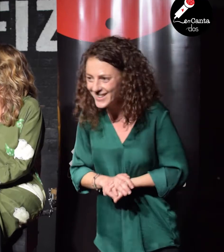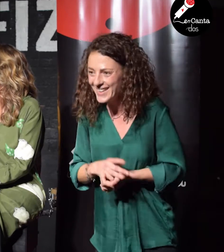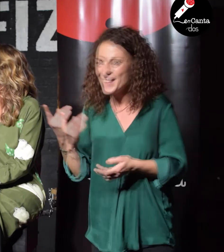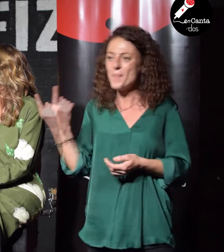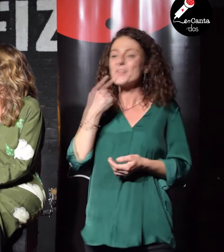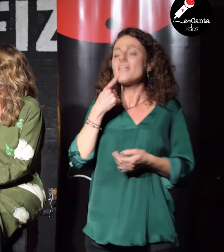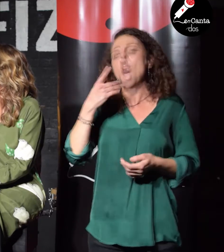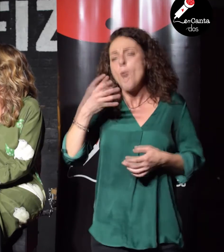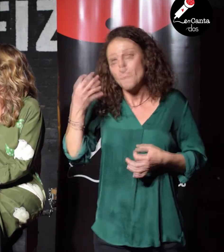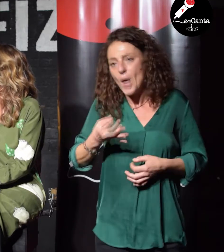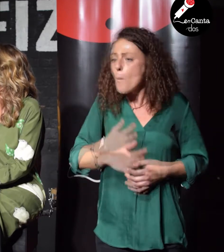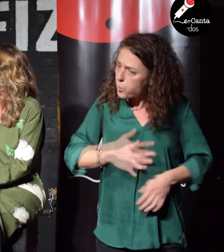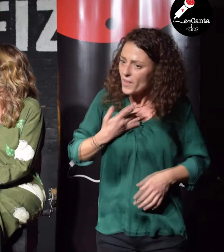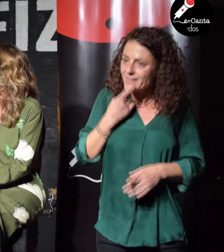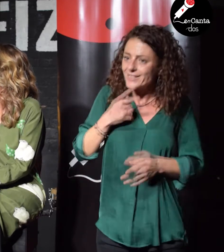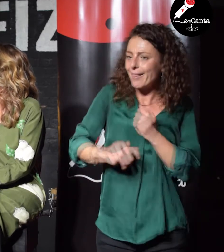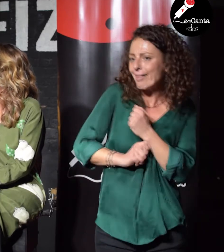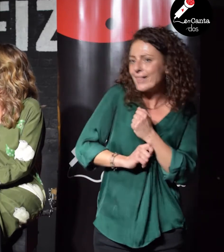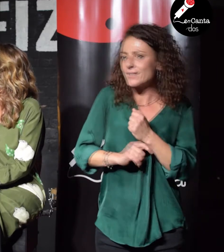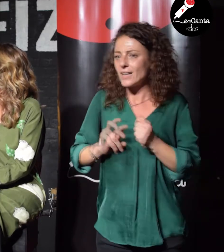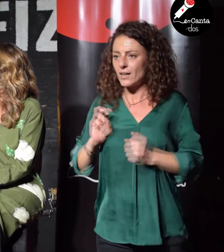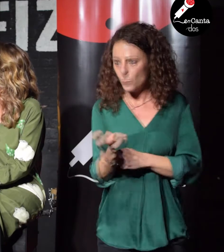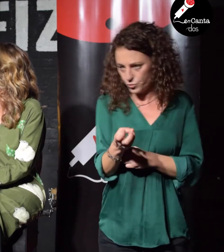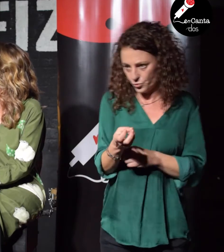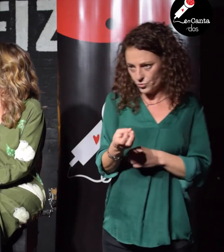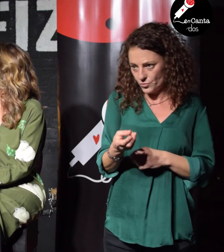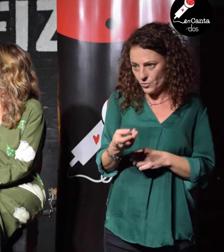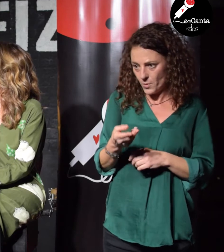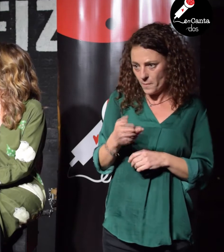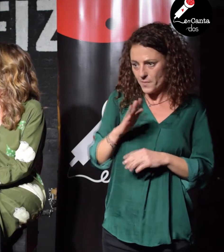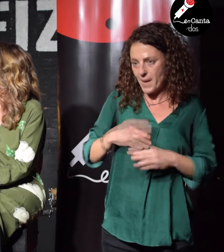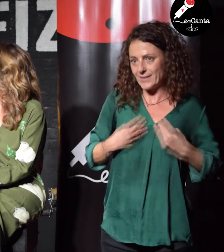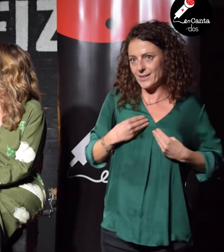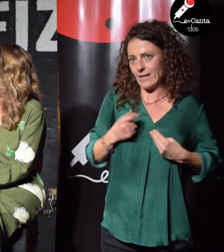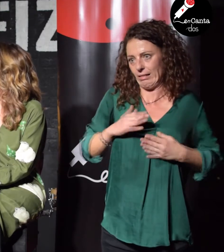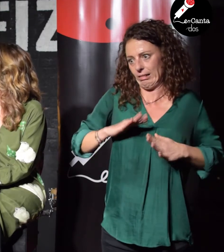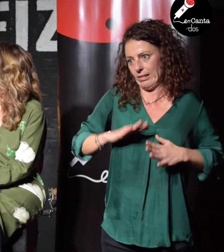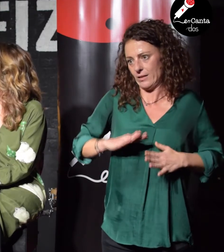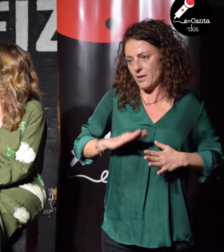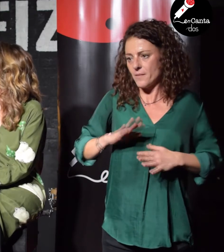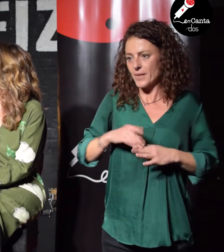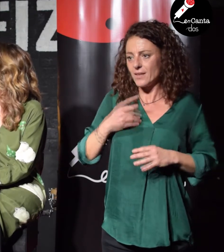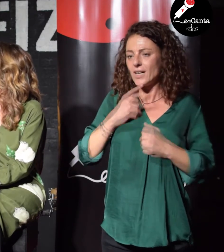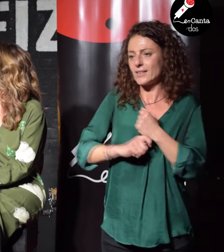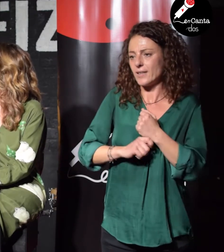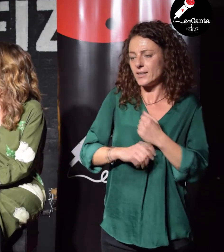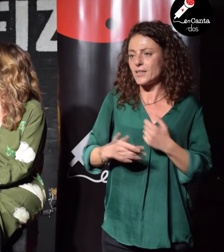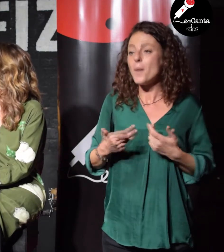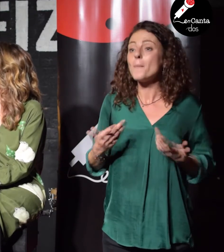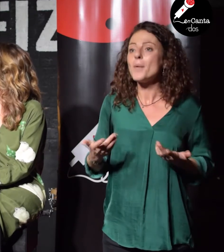com mecanismes i recursos i estratègies per combatre-la, però quan hi ha alguna cosa que t'ho està